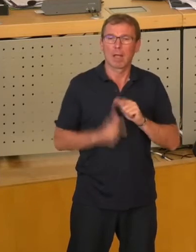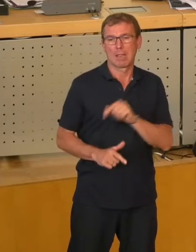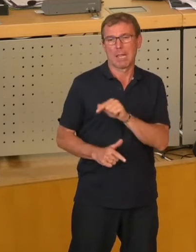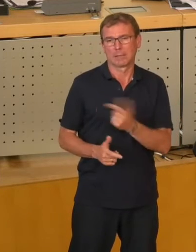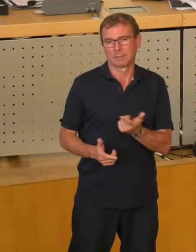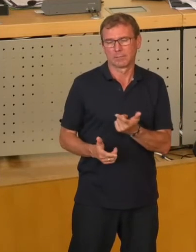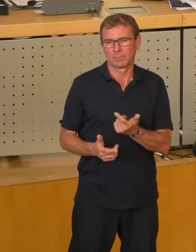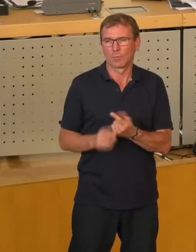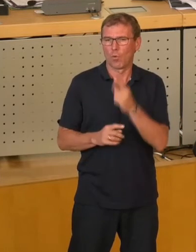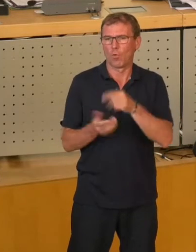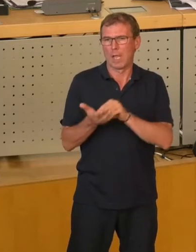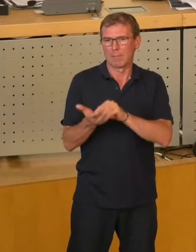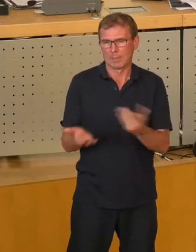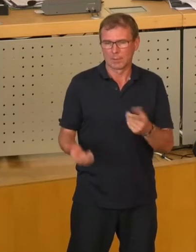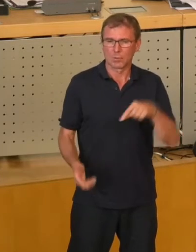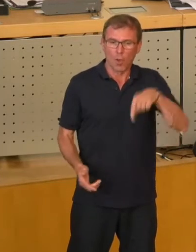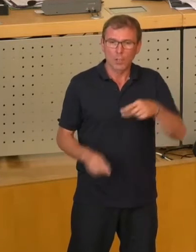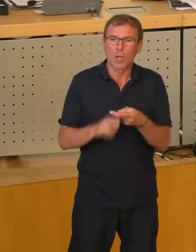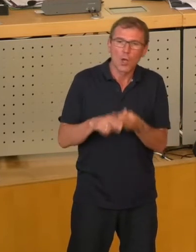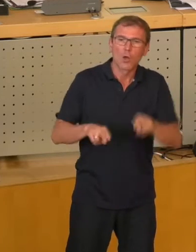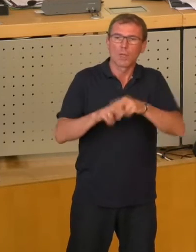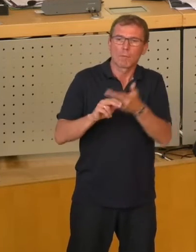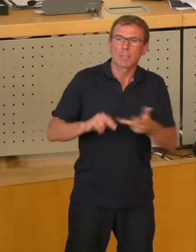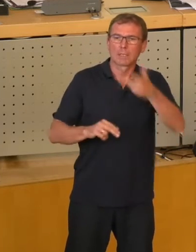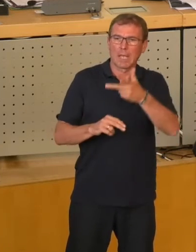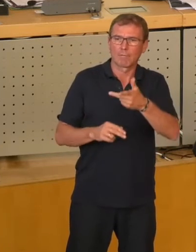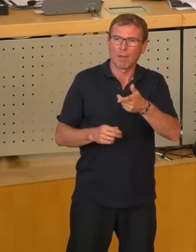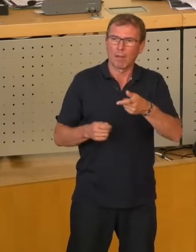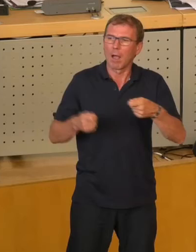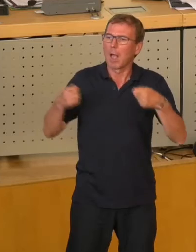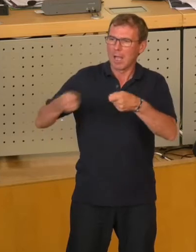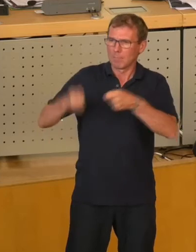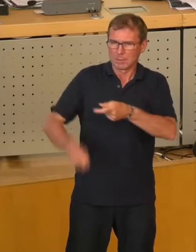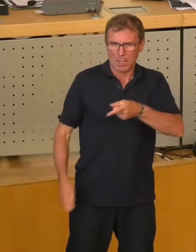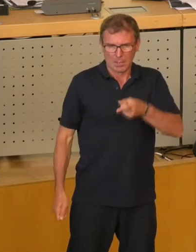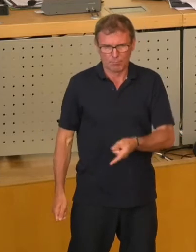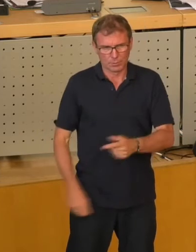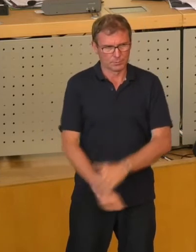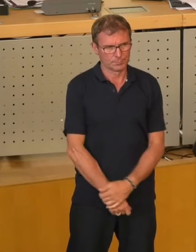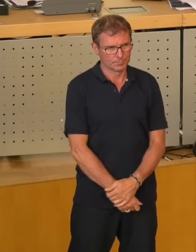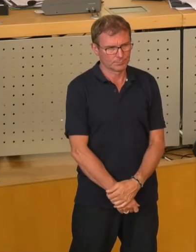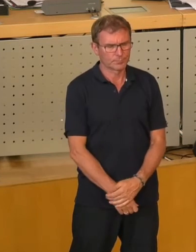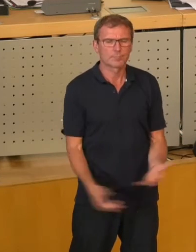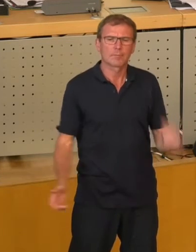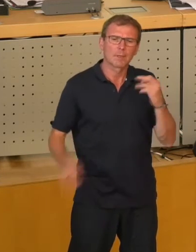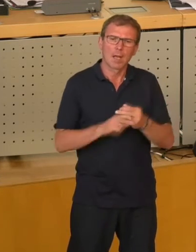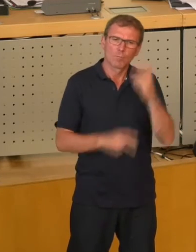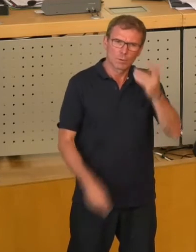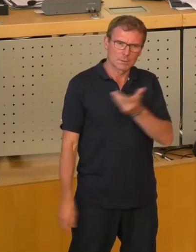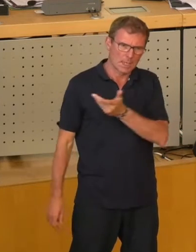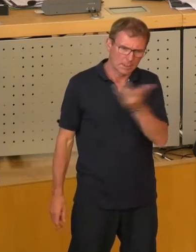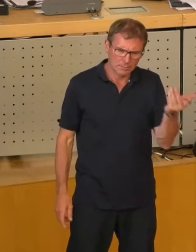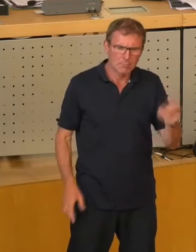haben und dass sie heute doppelt und dreifach bezahlen müssen mit ihren Mieten. Meine Damen und Herren,